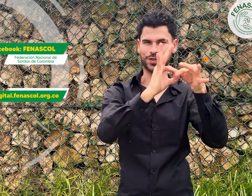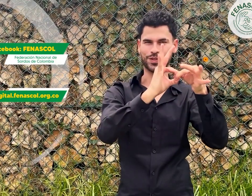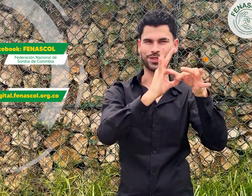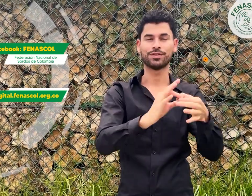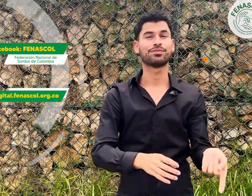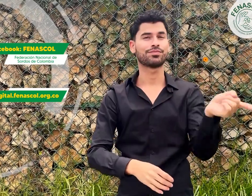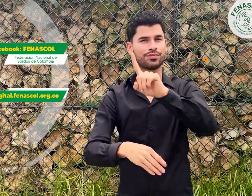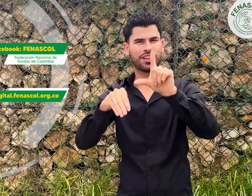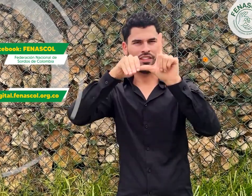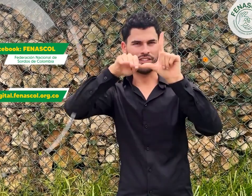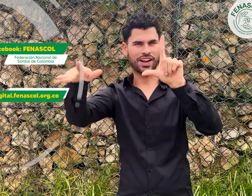señal en vivo de Fenascol Digital.